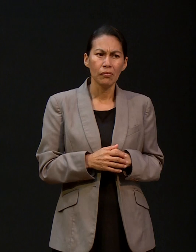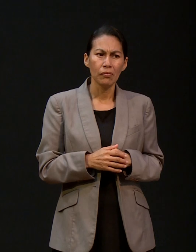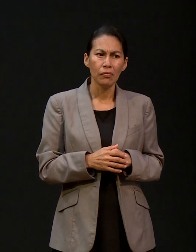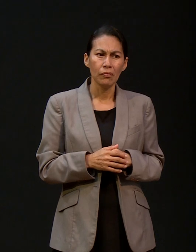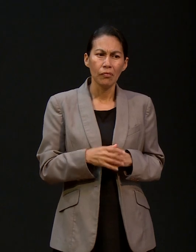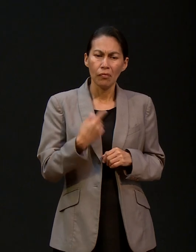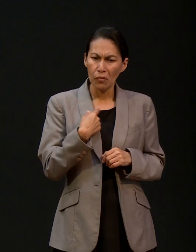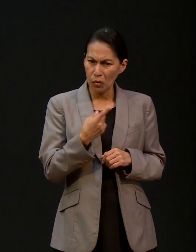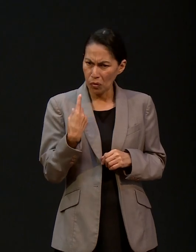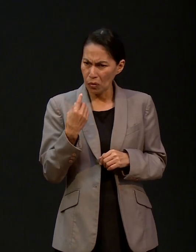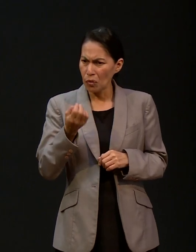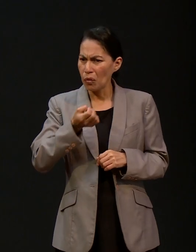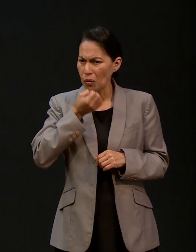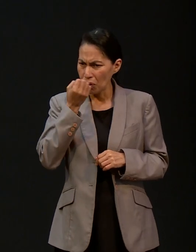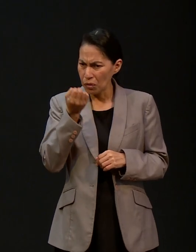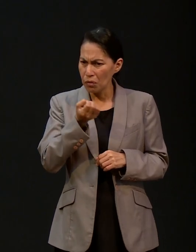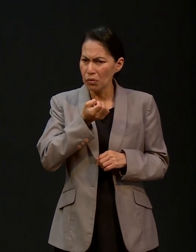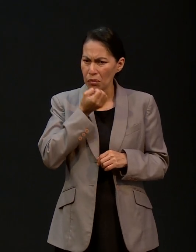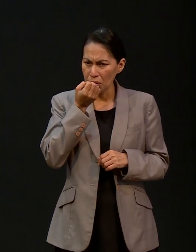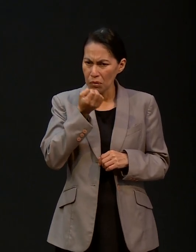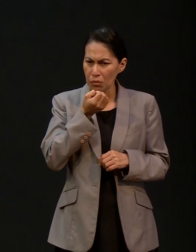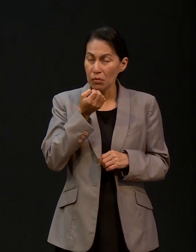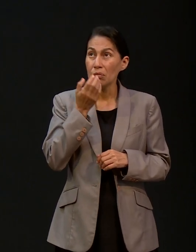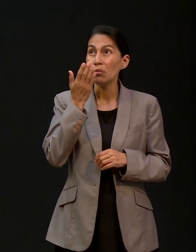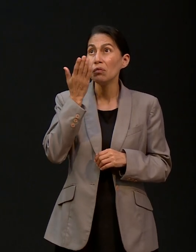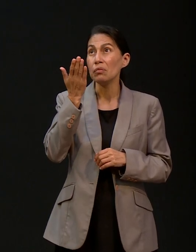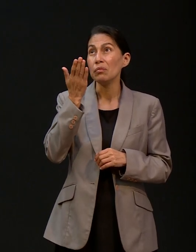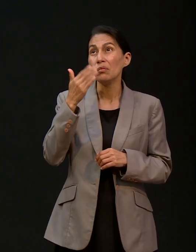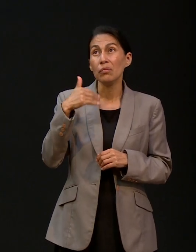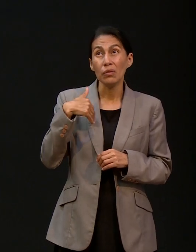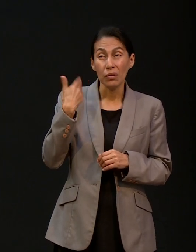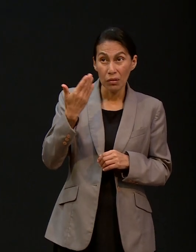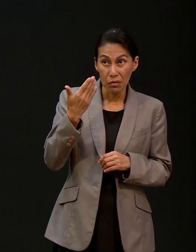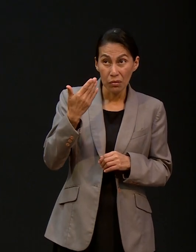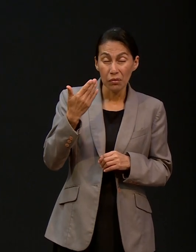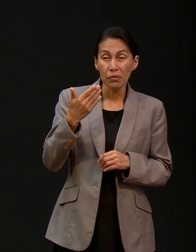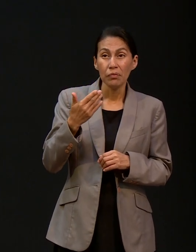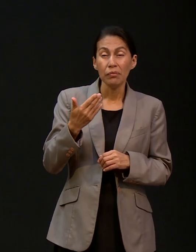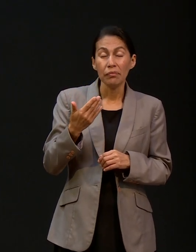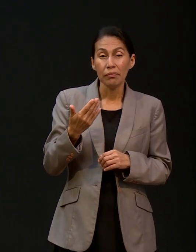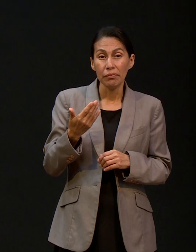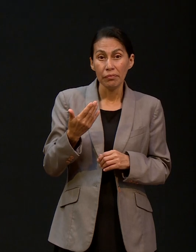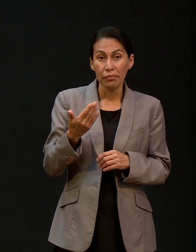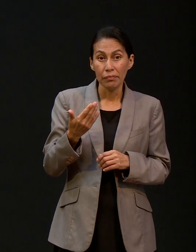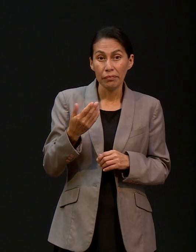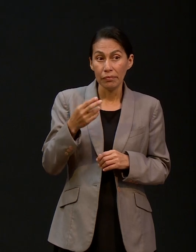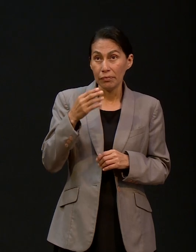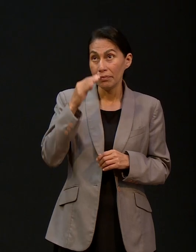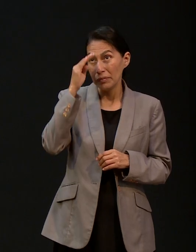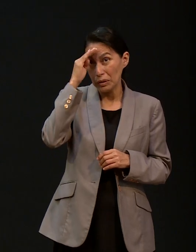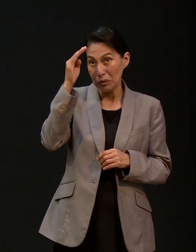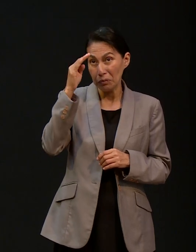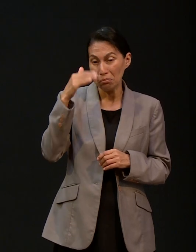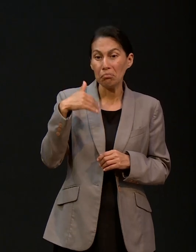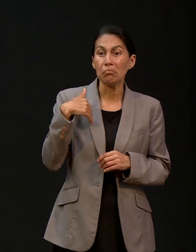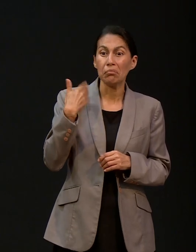Nos pusimos en oración como familia, pedimos un milagro, milagro. Y el señor no lo concedió.